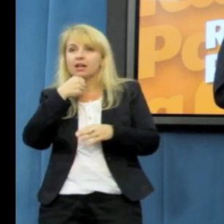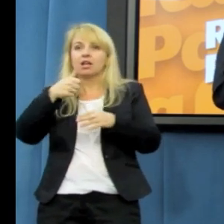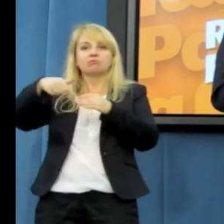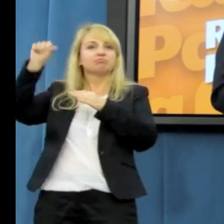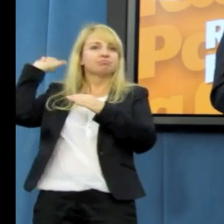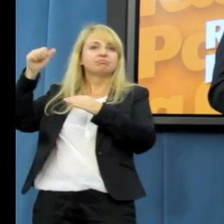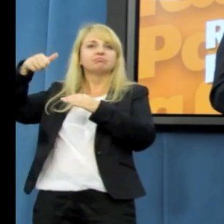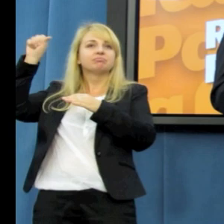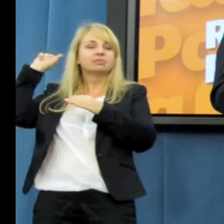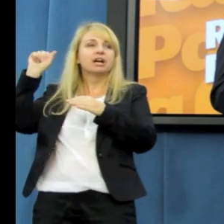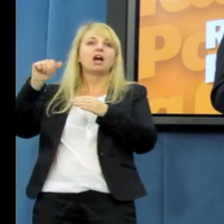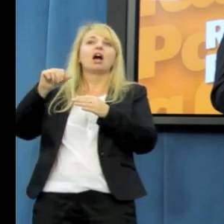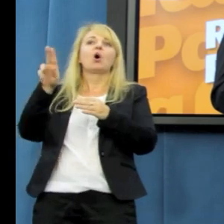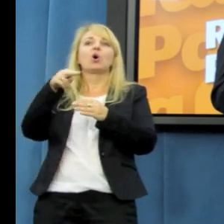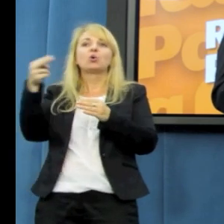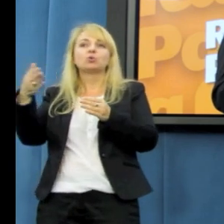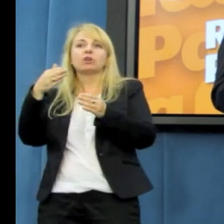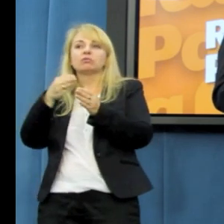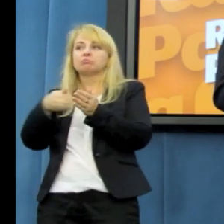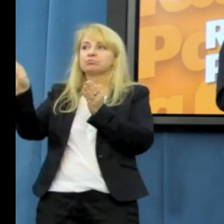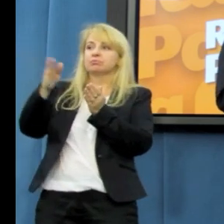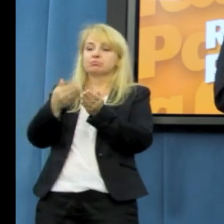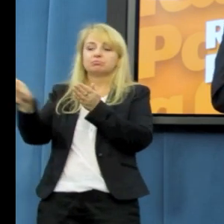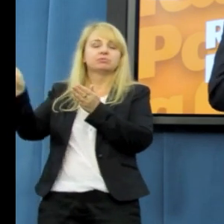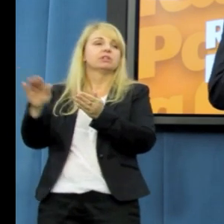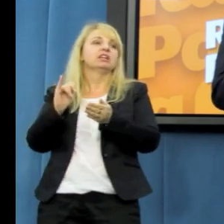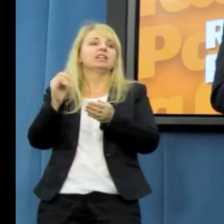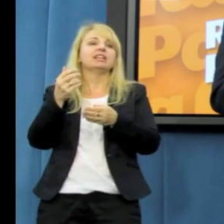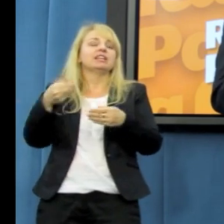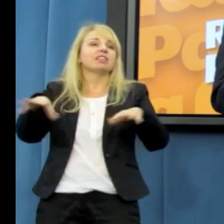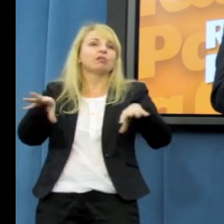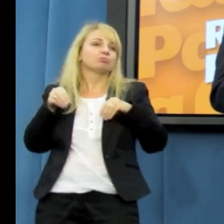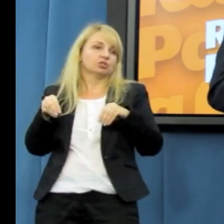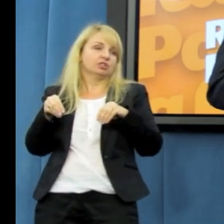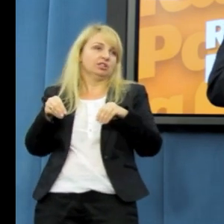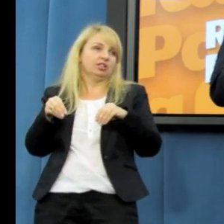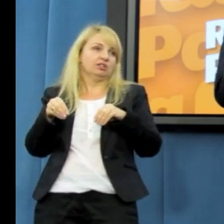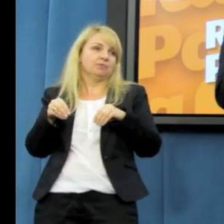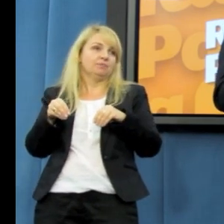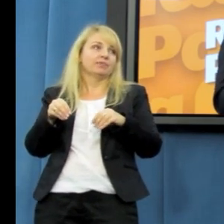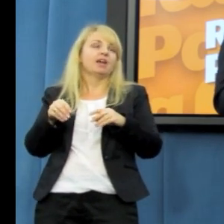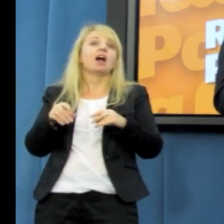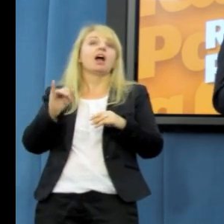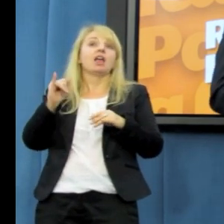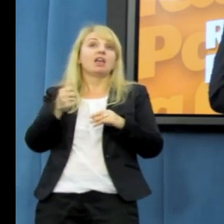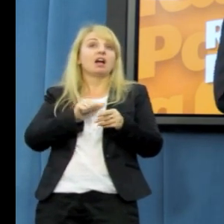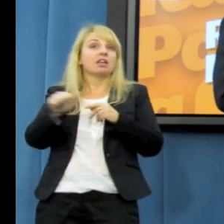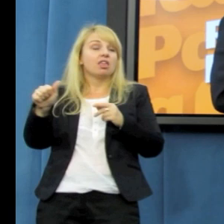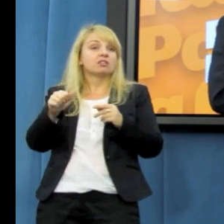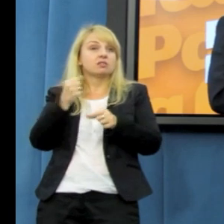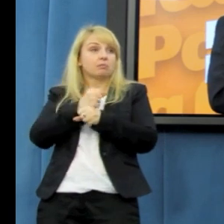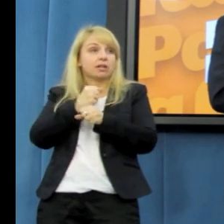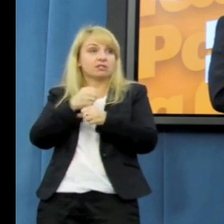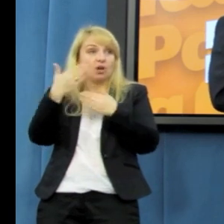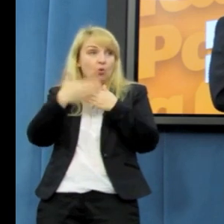odpadły. Tak są przepisy, że kończy się kadencja, można składać te projekty drugi raz.